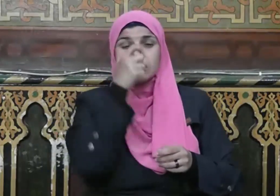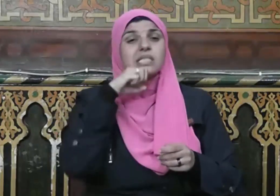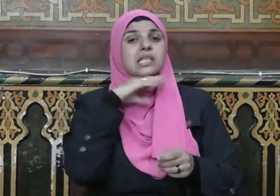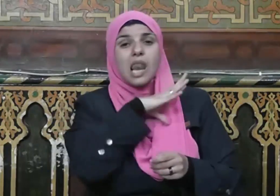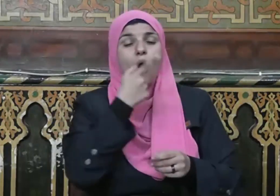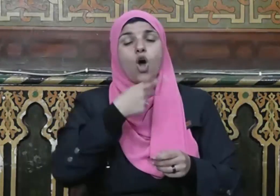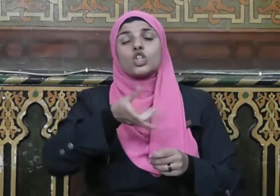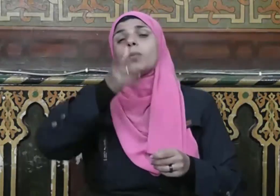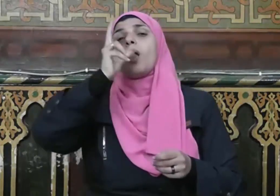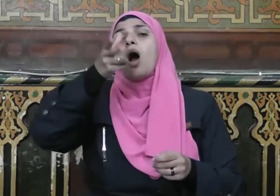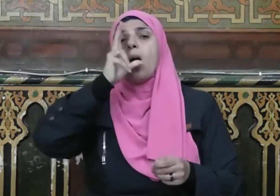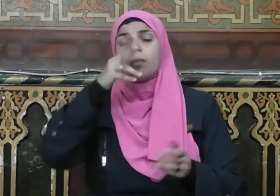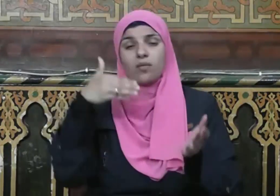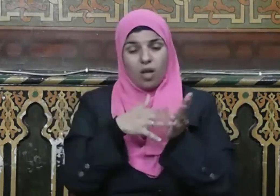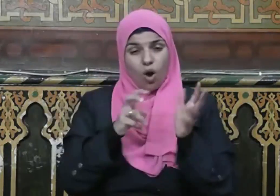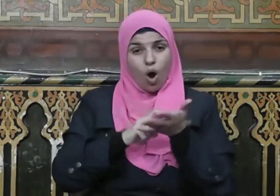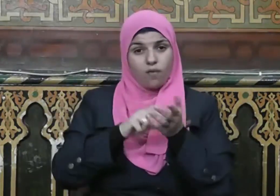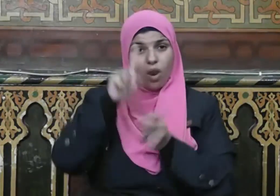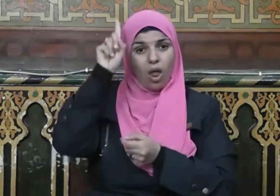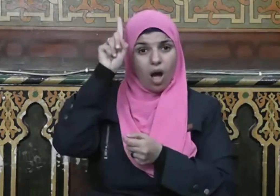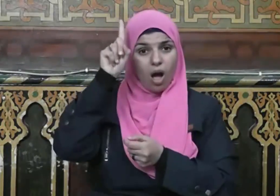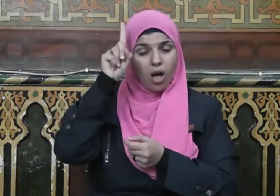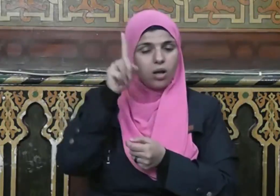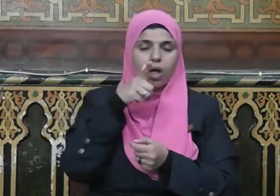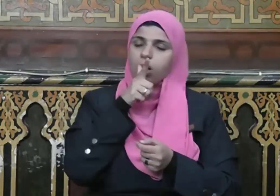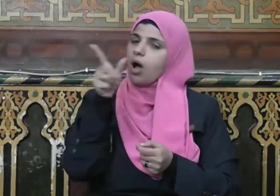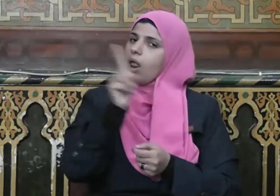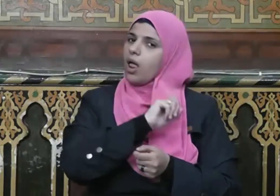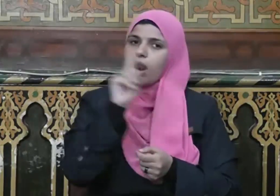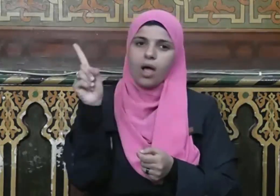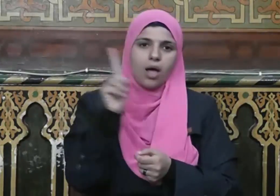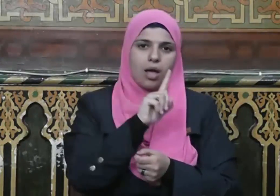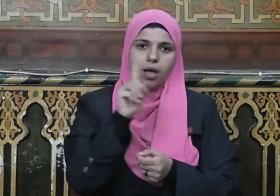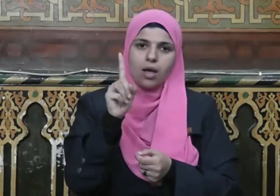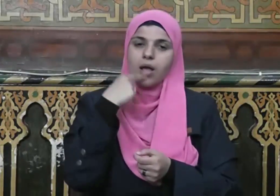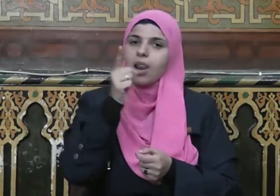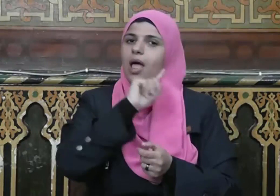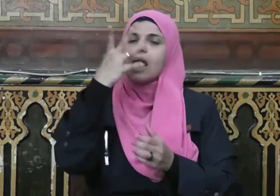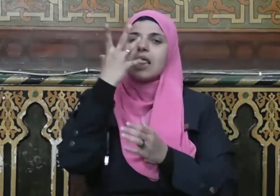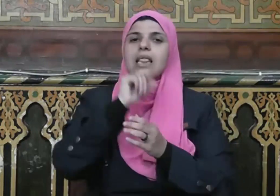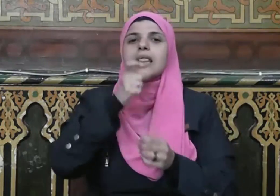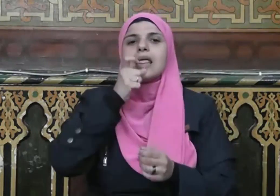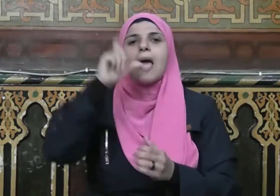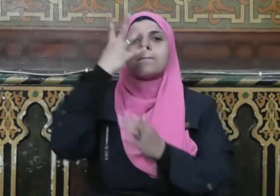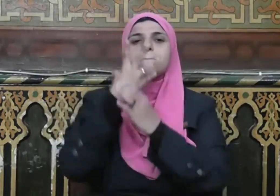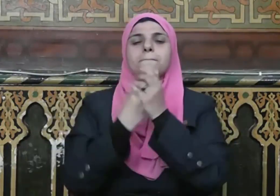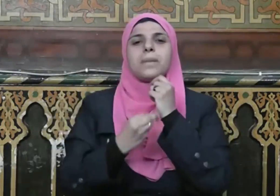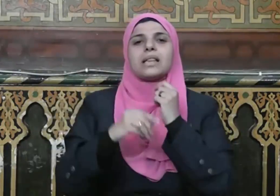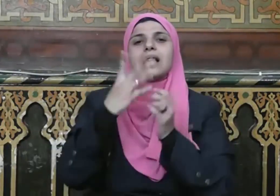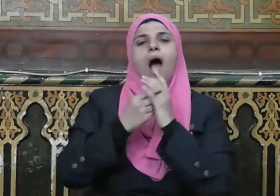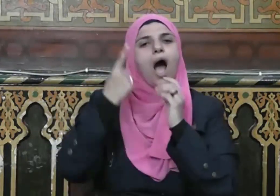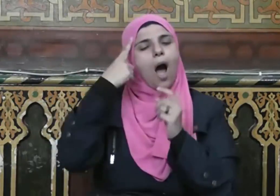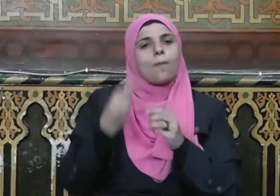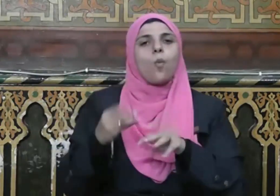وهو يخاف الله قال لا يا بنت أبي بكر يا بنت الصديق